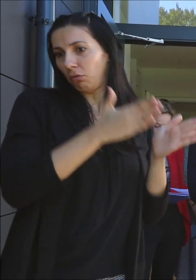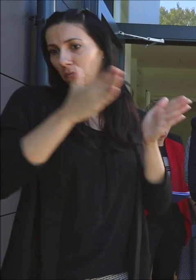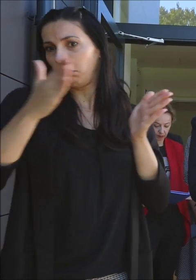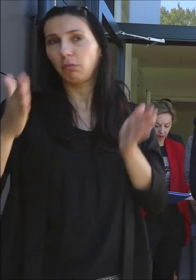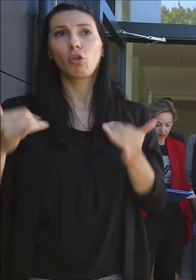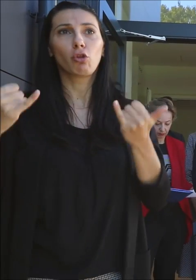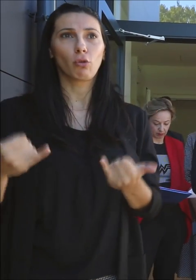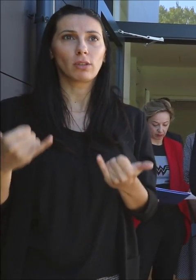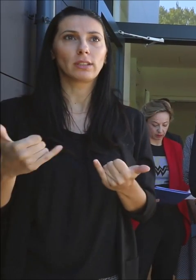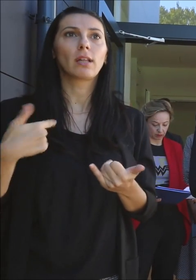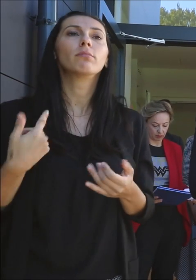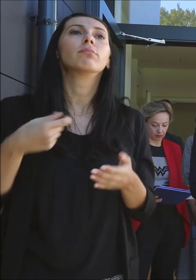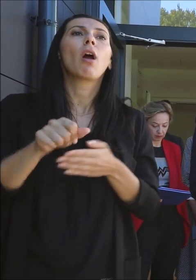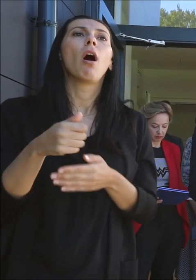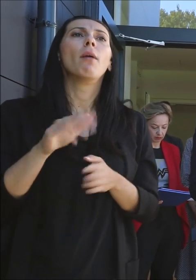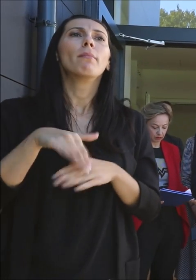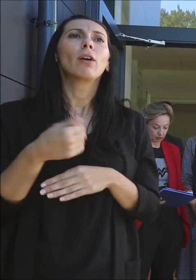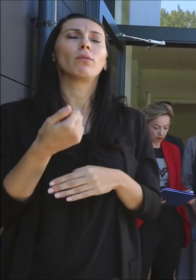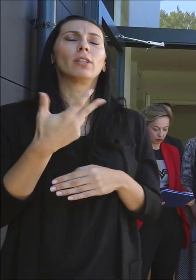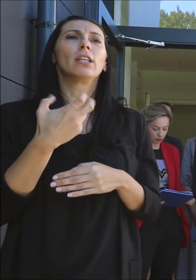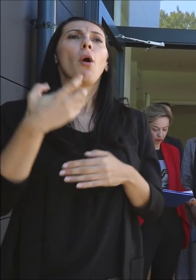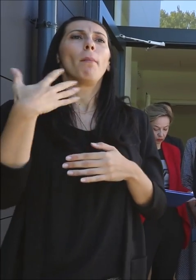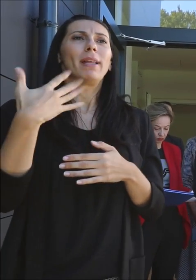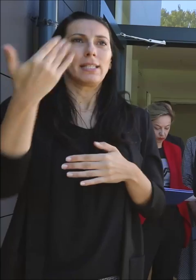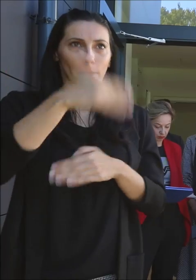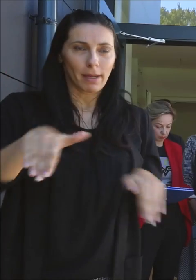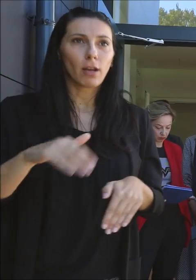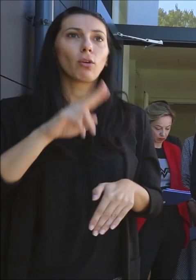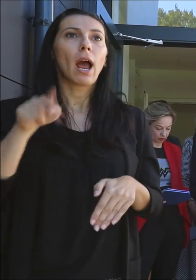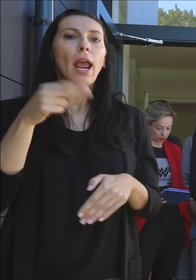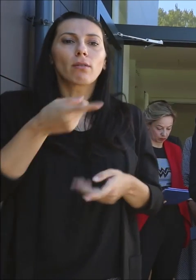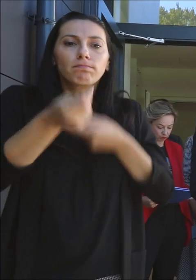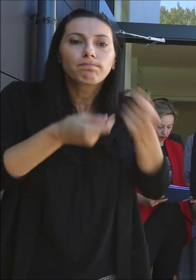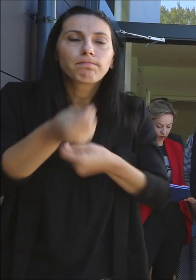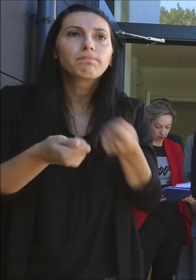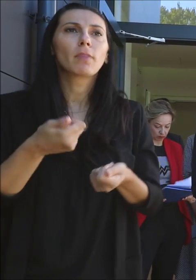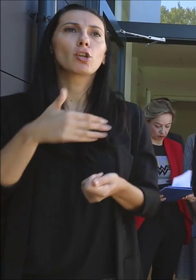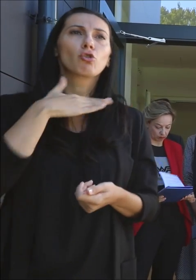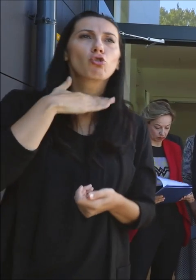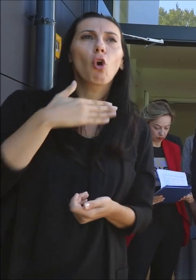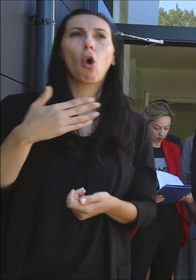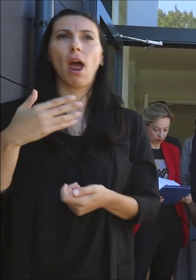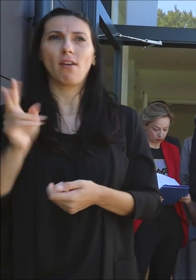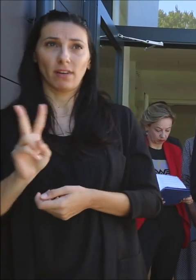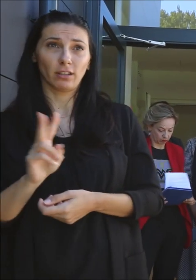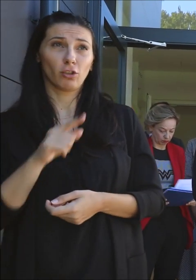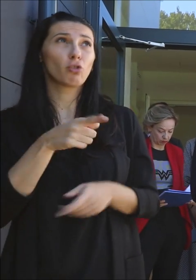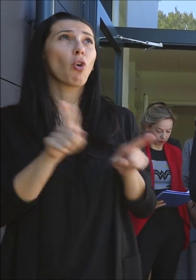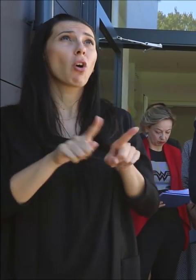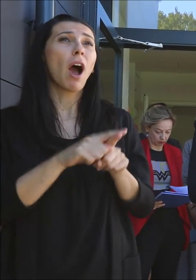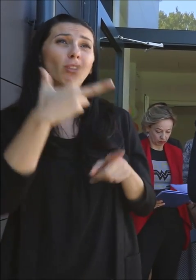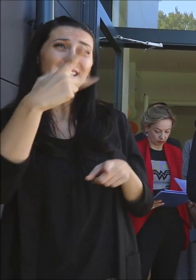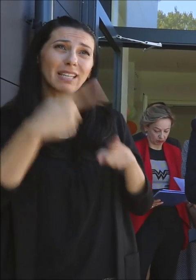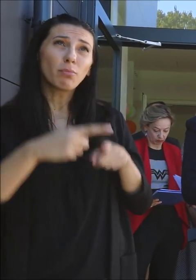250 milijuna eura u investiciju škole i vrtića. To su znači tri sljemenjske žičare